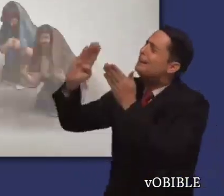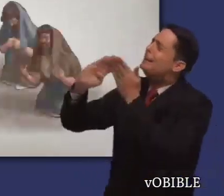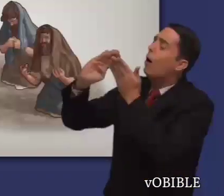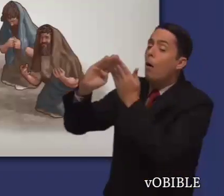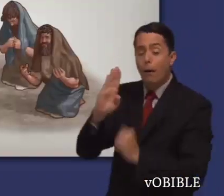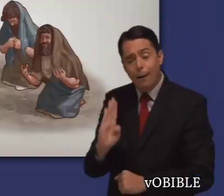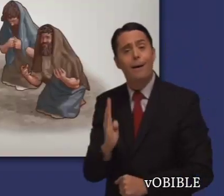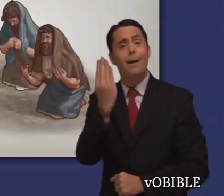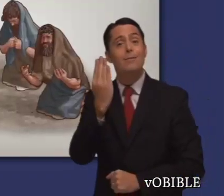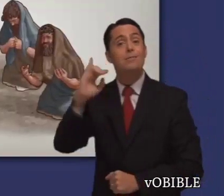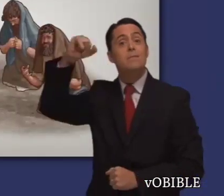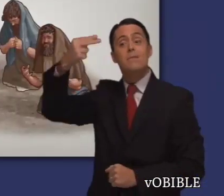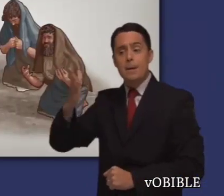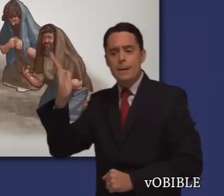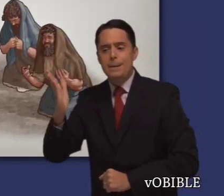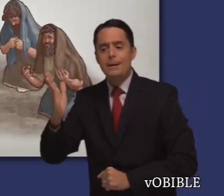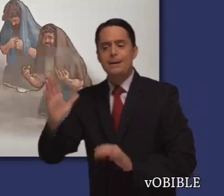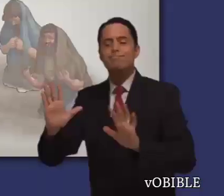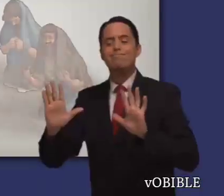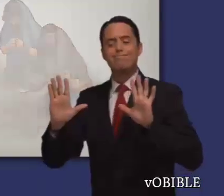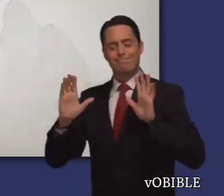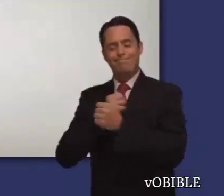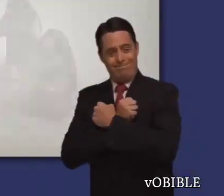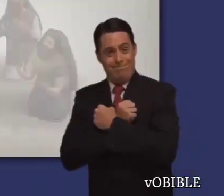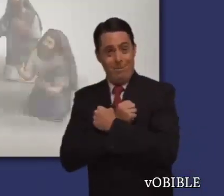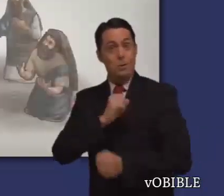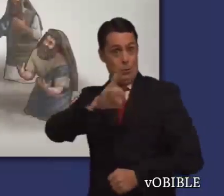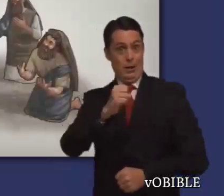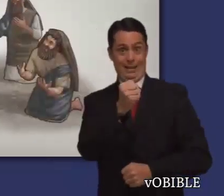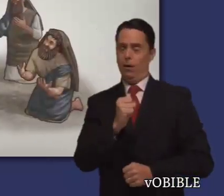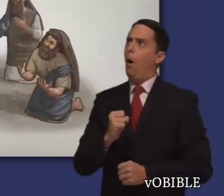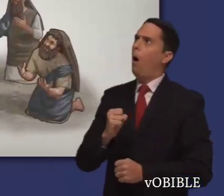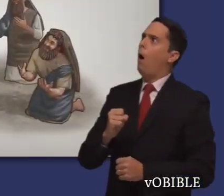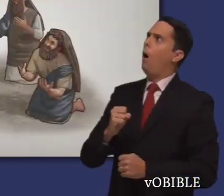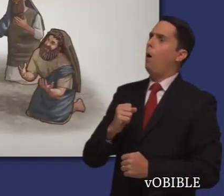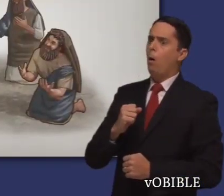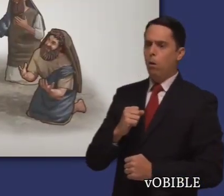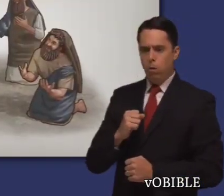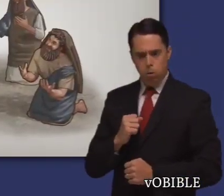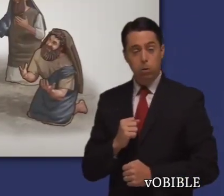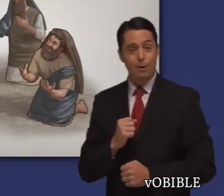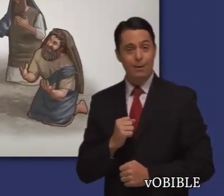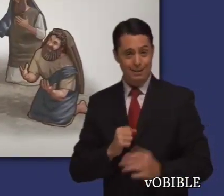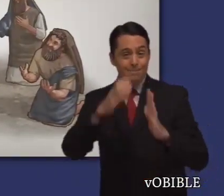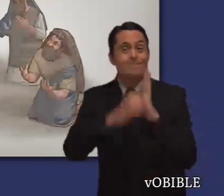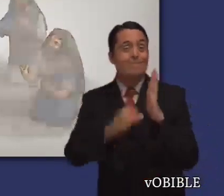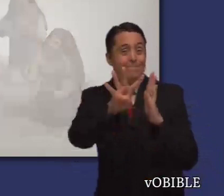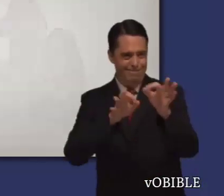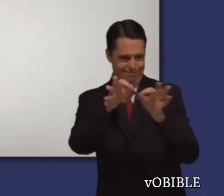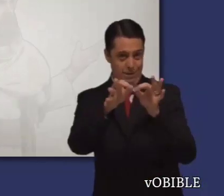Pero para sorpresa de Jonás, los ninivitas se arrepienten, y Jehová se compadece de ellos y los perdona.